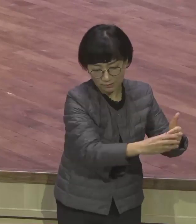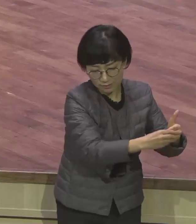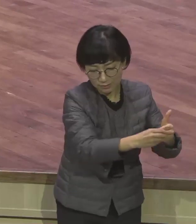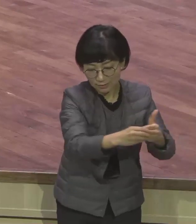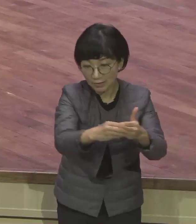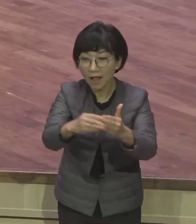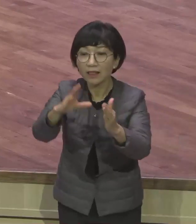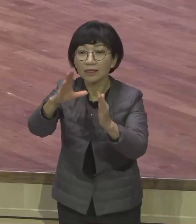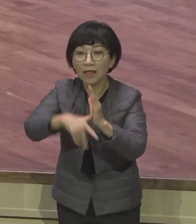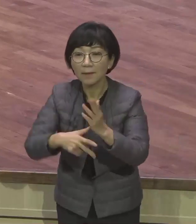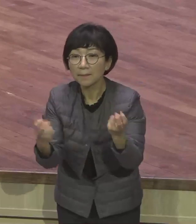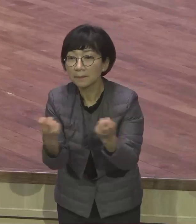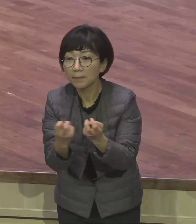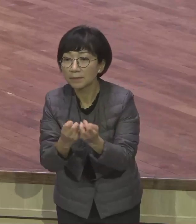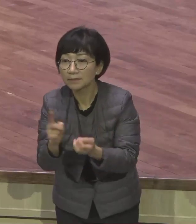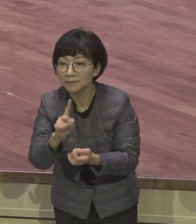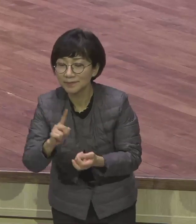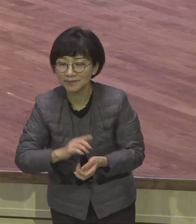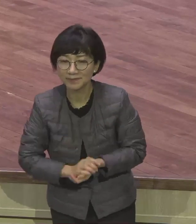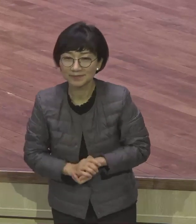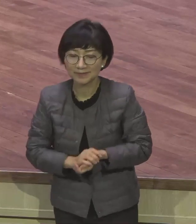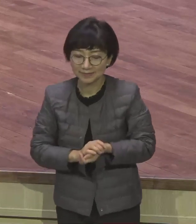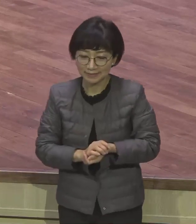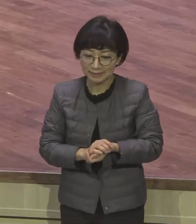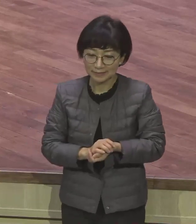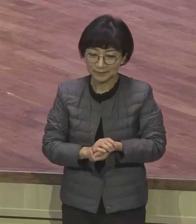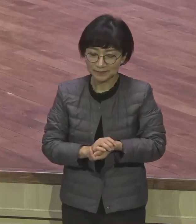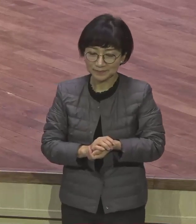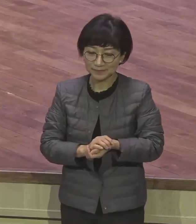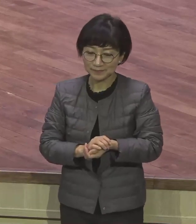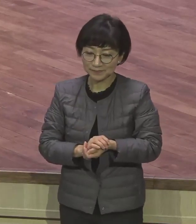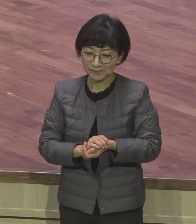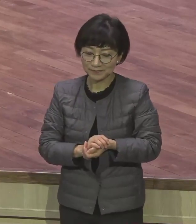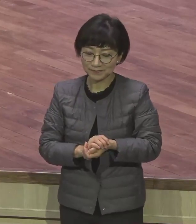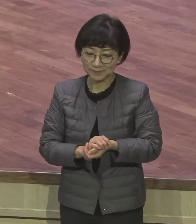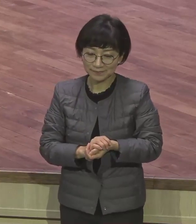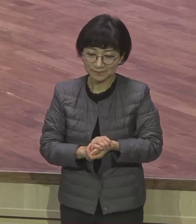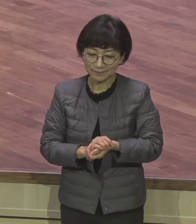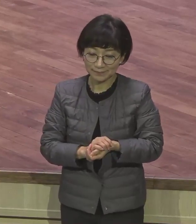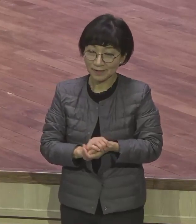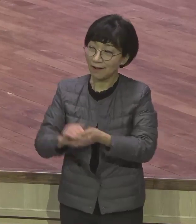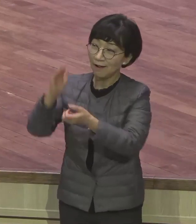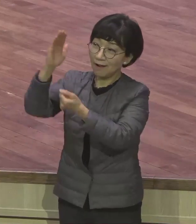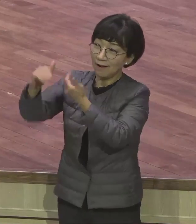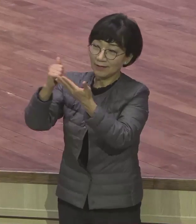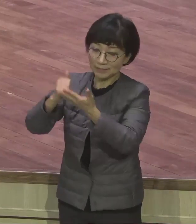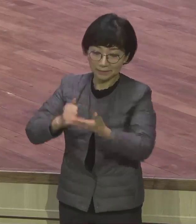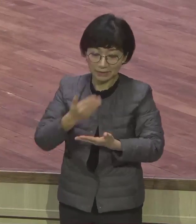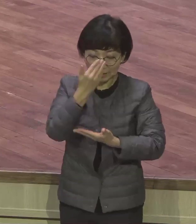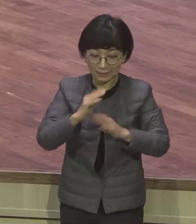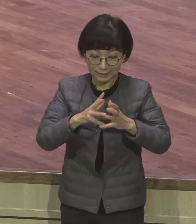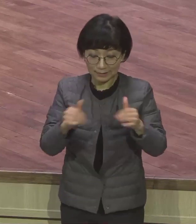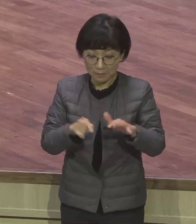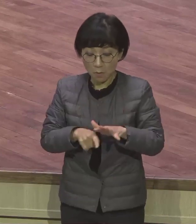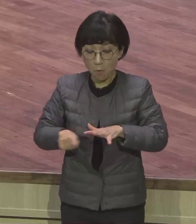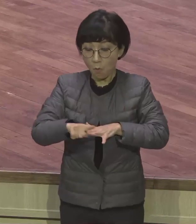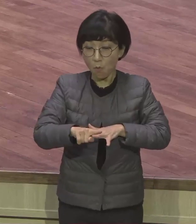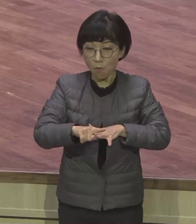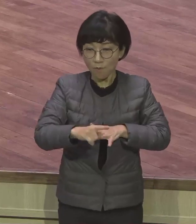한마디로 여기 요약한 말씀이에요 하나님께서 앞에 가고 계신 하나님께서